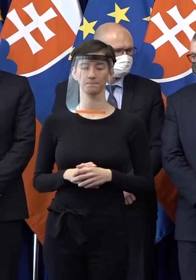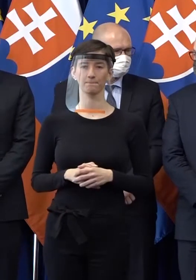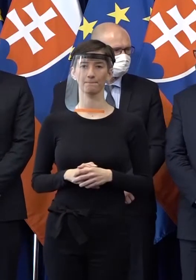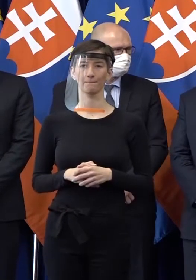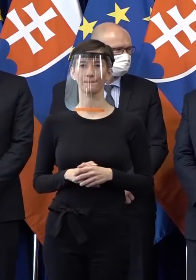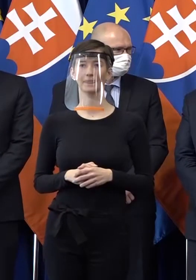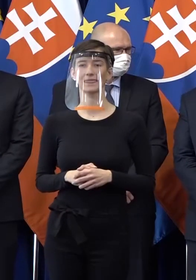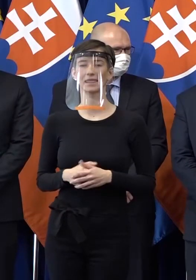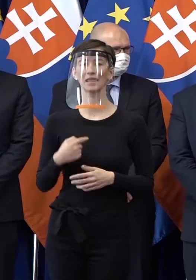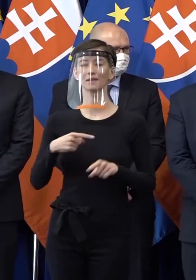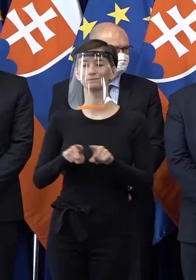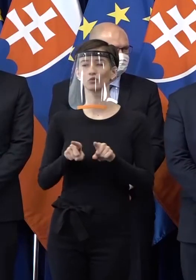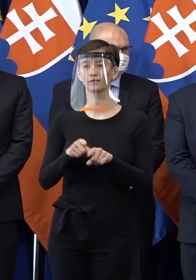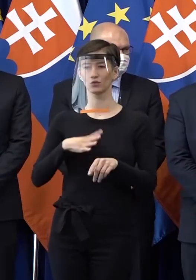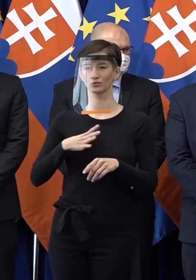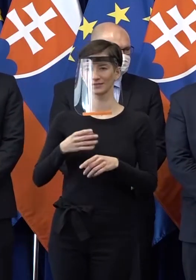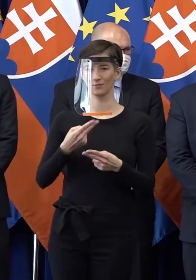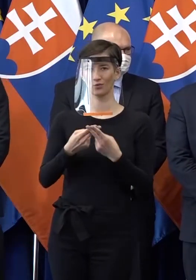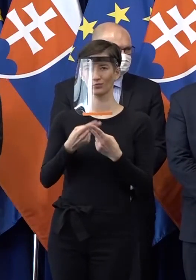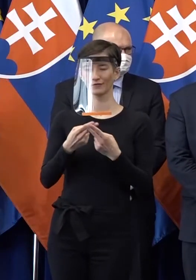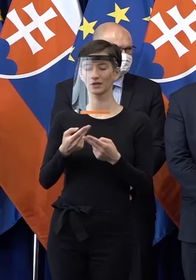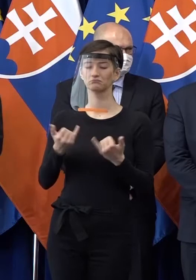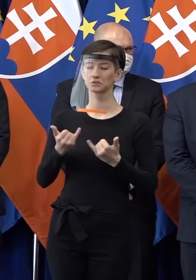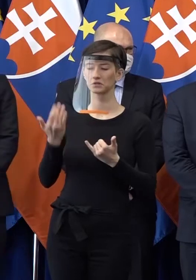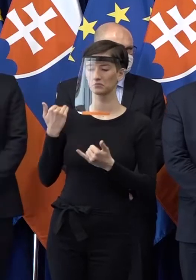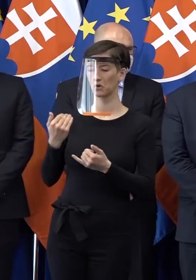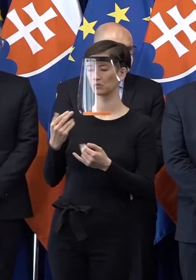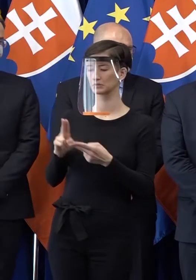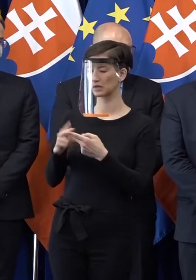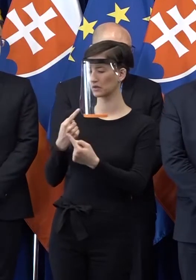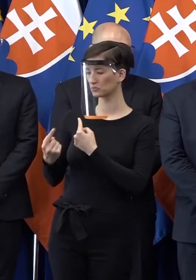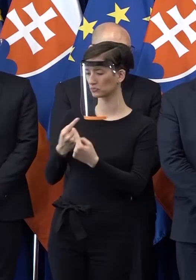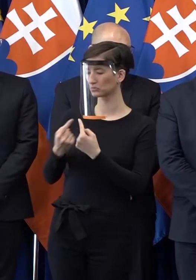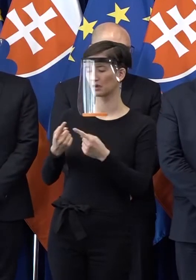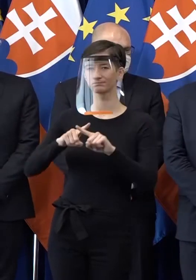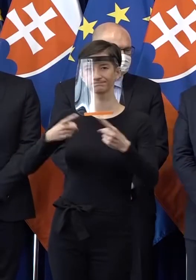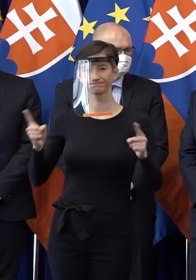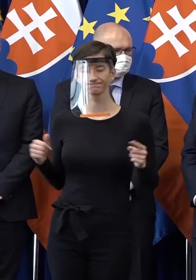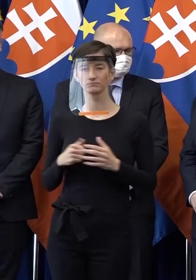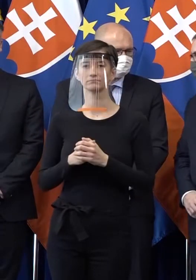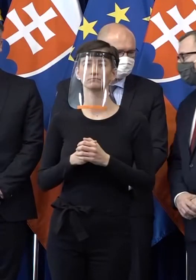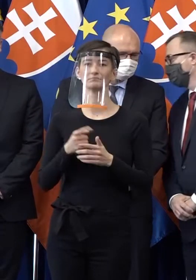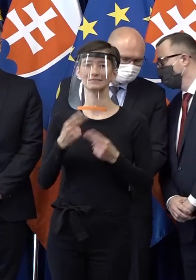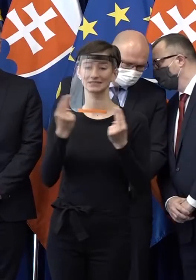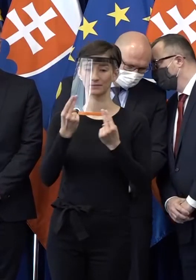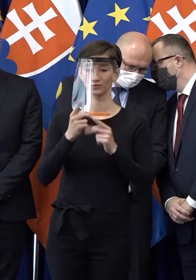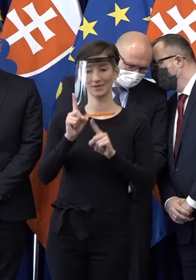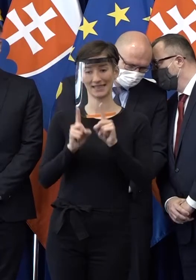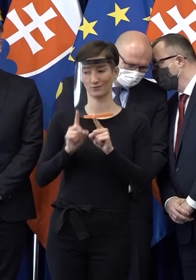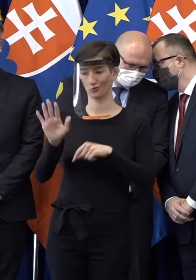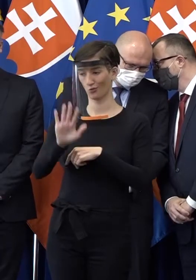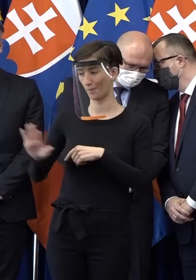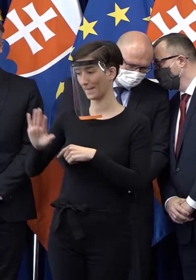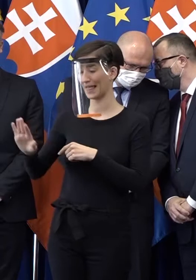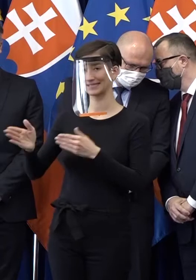Aby som na vašu otávsku odpovedal, dnes sme sa bavili o rôznych návrhoch, akým spôsobom túto situáciu riešiť. Samozrejme, sú segmenty, ktoré museli zavrieť.